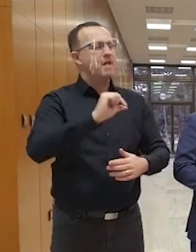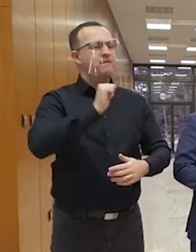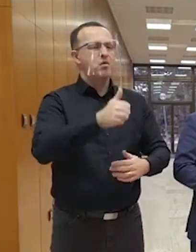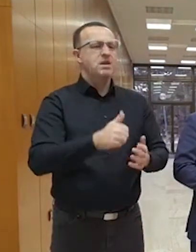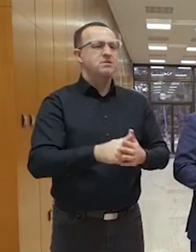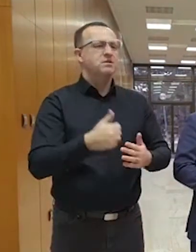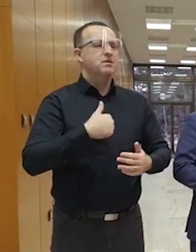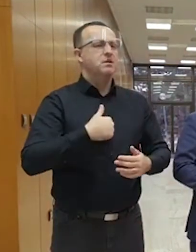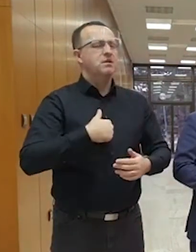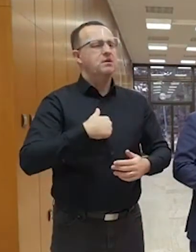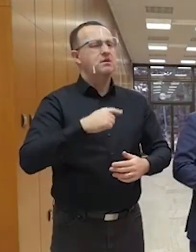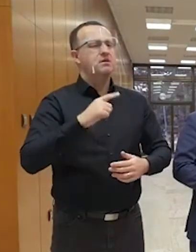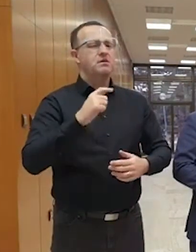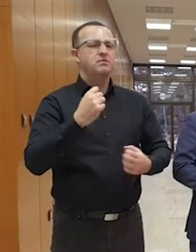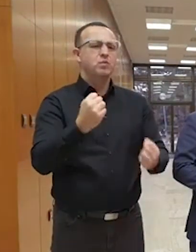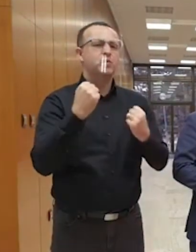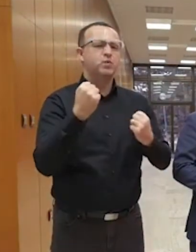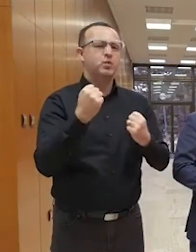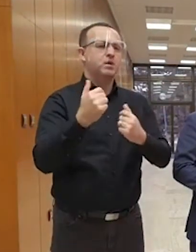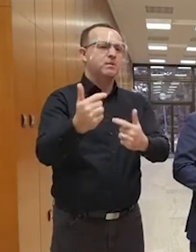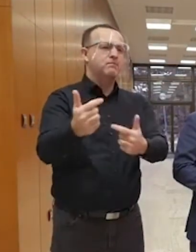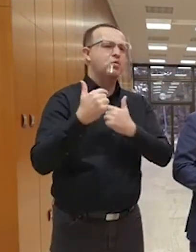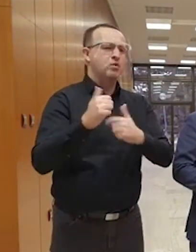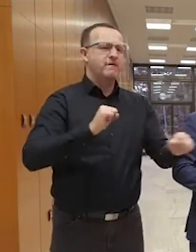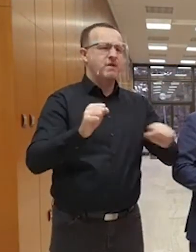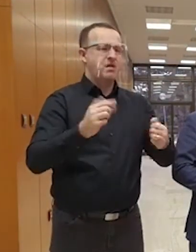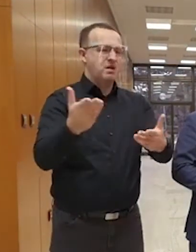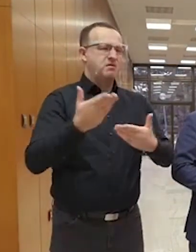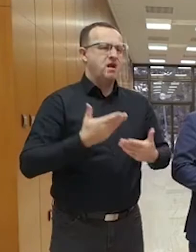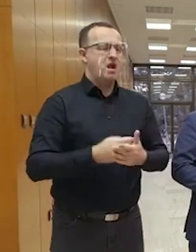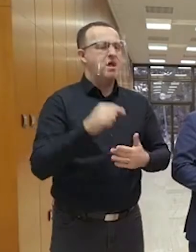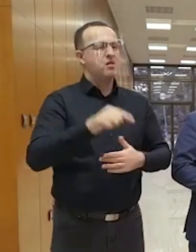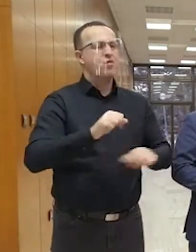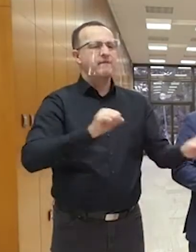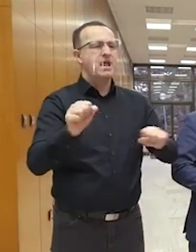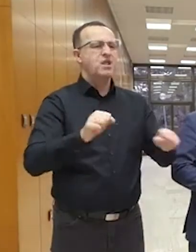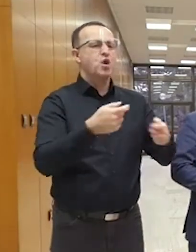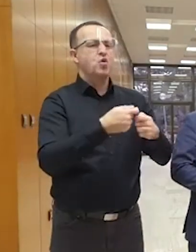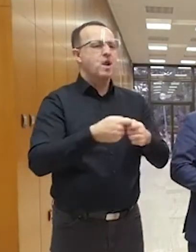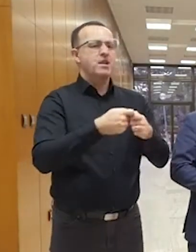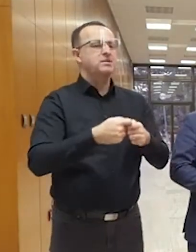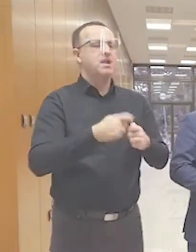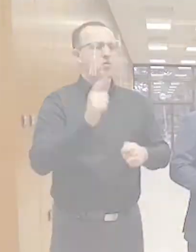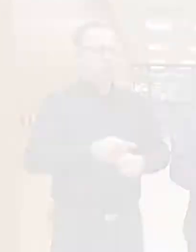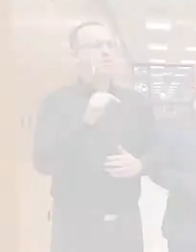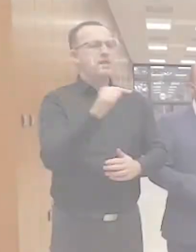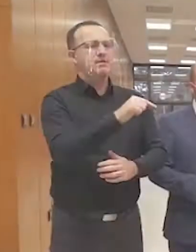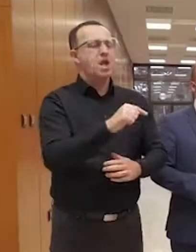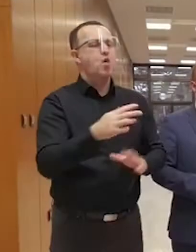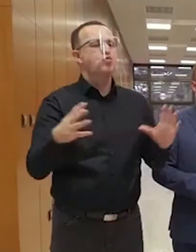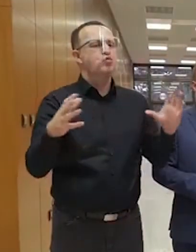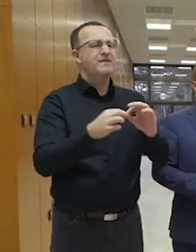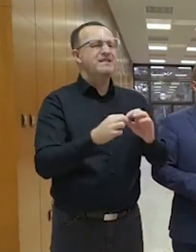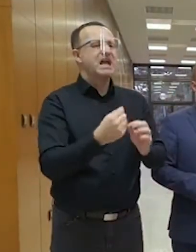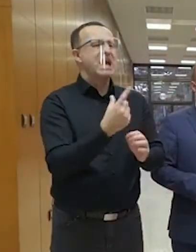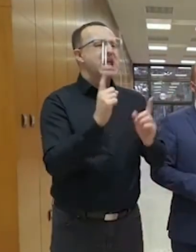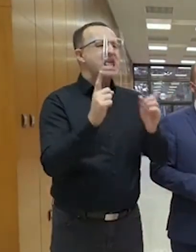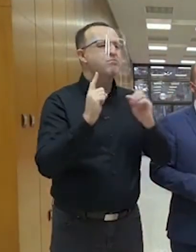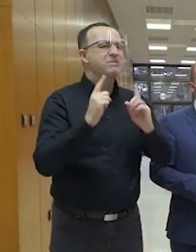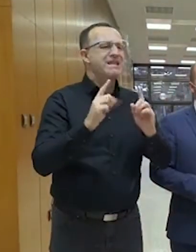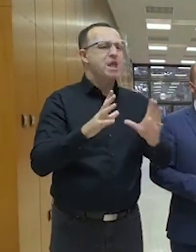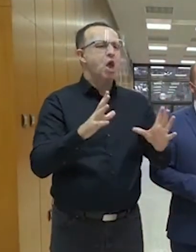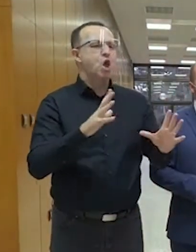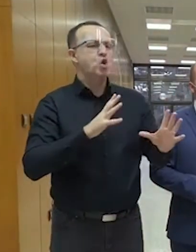to, aký silný mandát vo všetkých oblastiach táto vláda dostala. Táto vláda aj koalícia ho z mojho pohľadu naplní. Či má